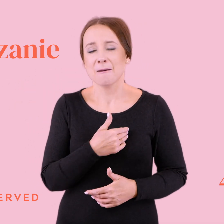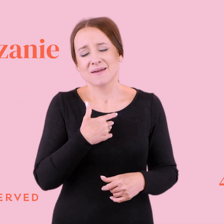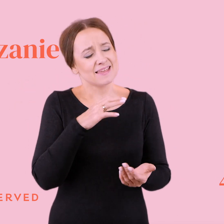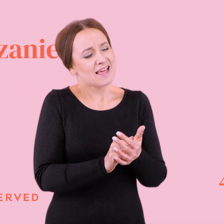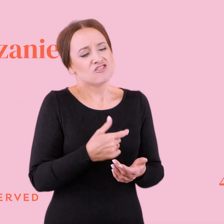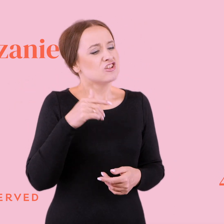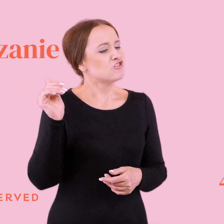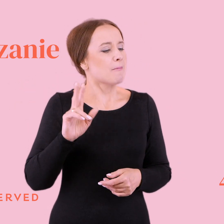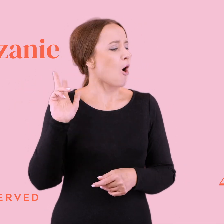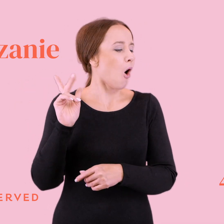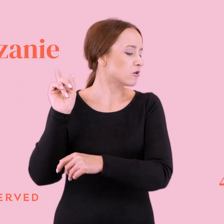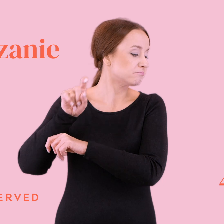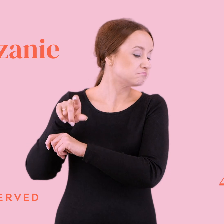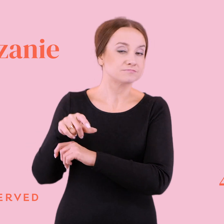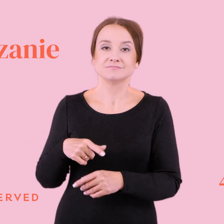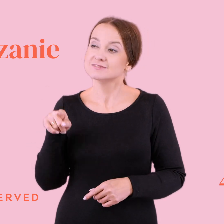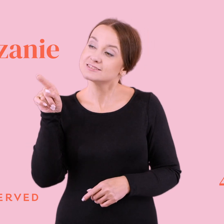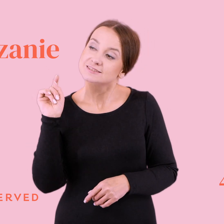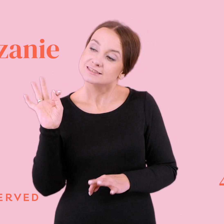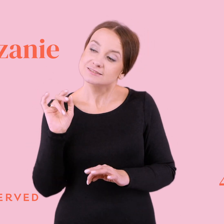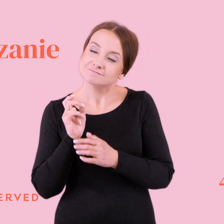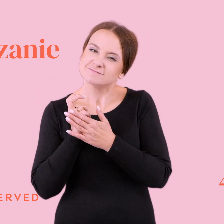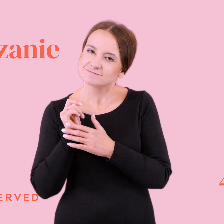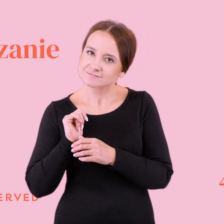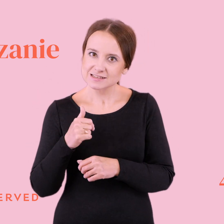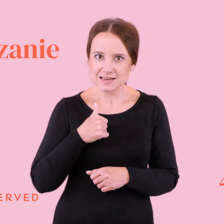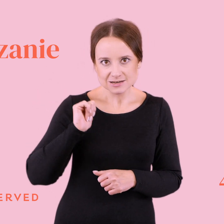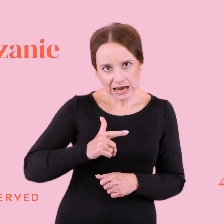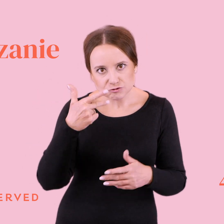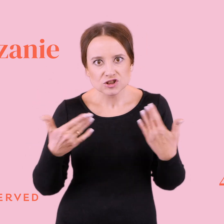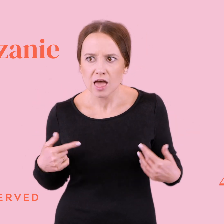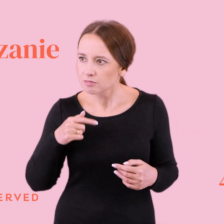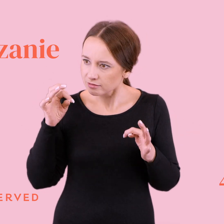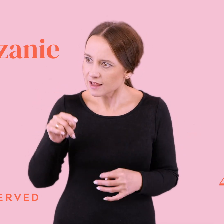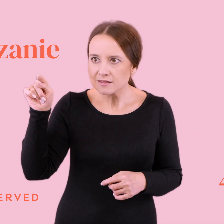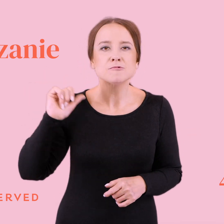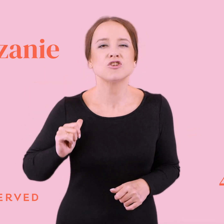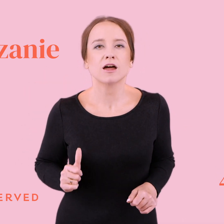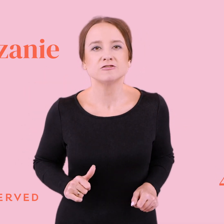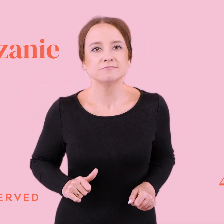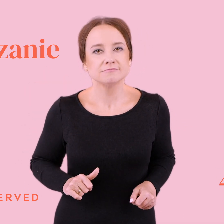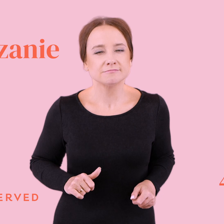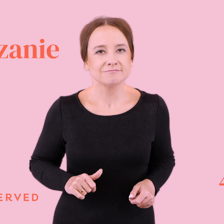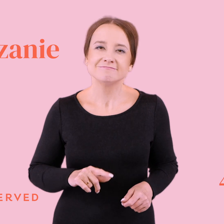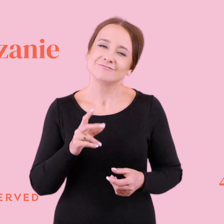że musimy kogoś poignorować. Że teraz to Ty, kurwa, poczekasz. Ja czekałam trzy dni, to teraz Ty Ty poczekasz. I oczywiście tak, robią tylko